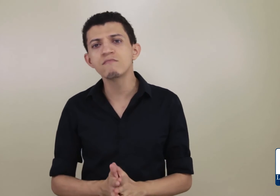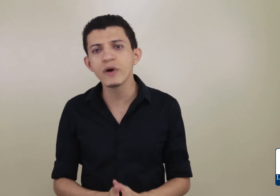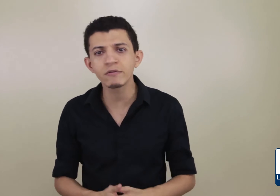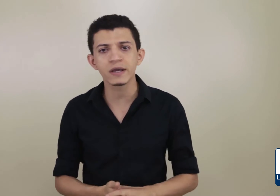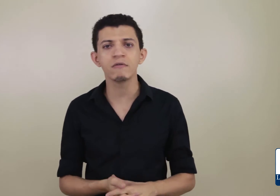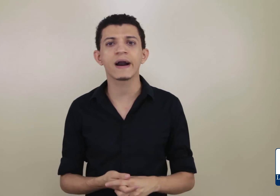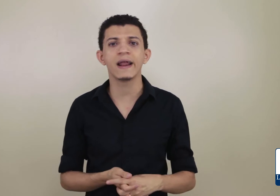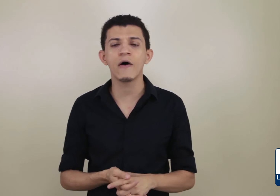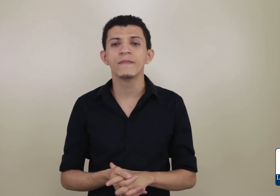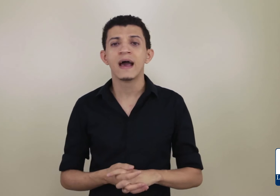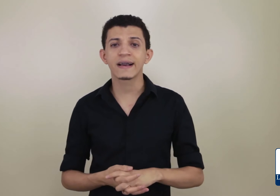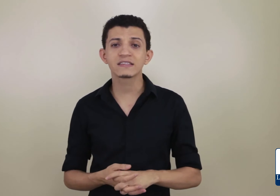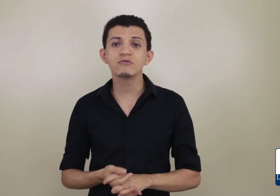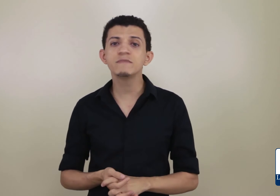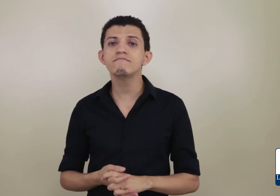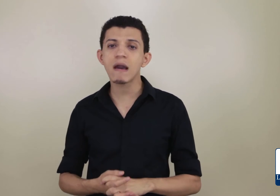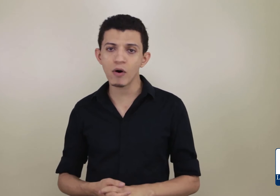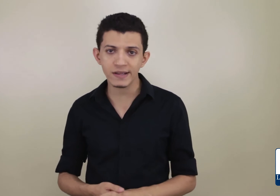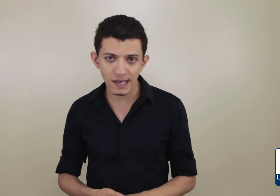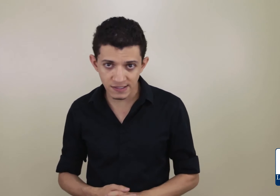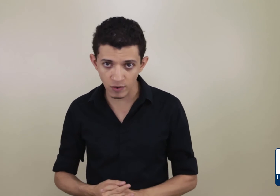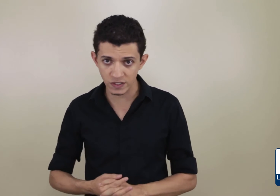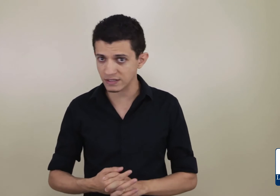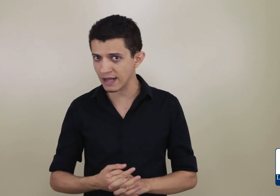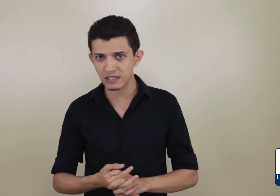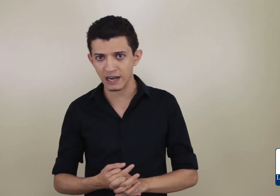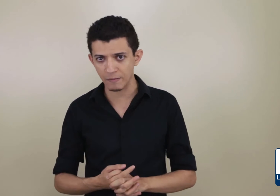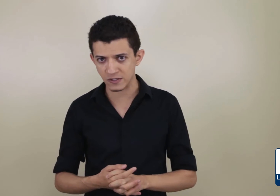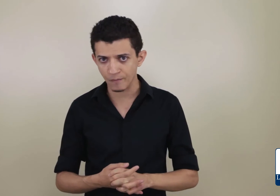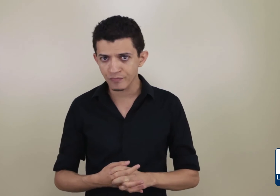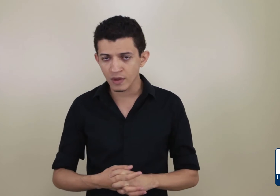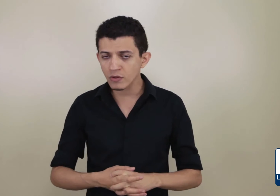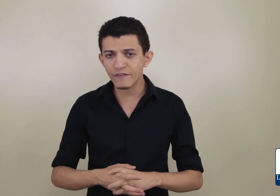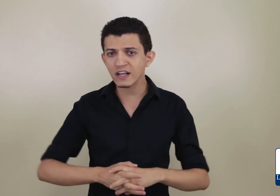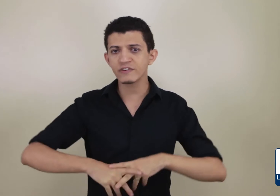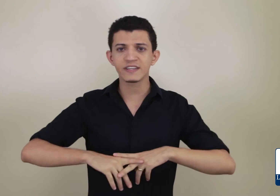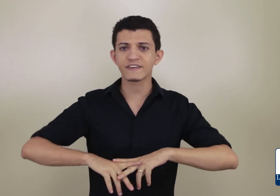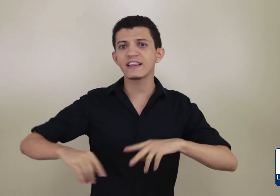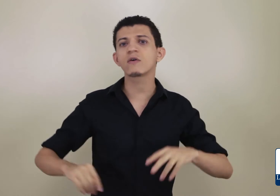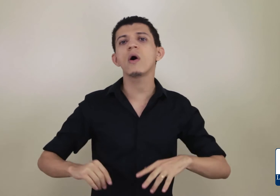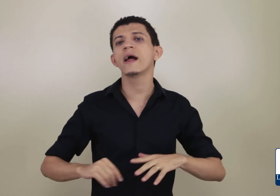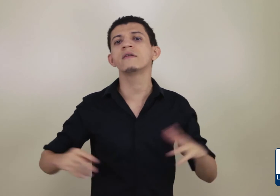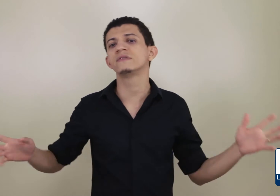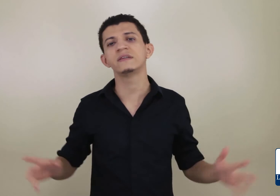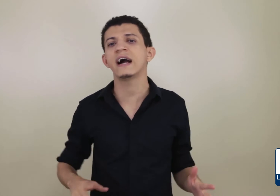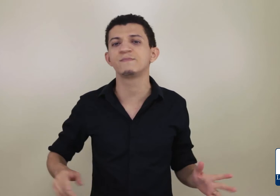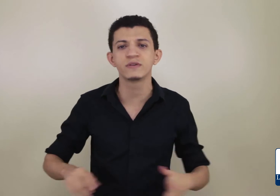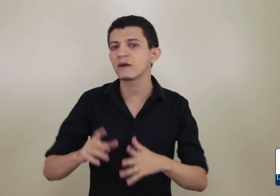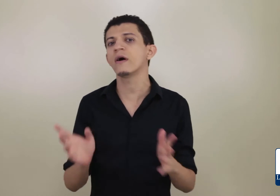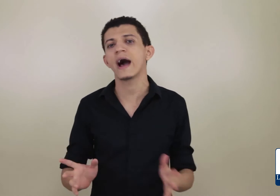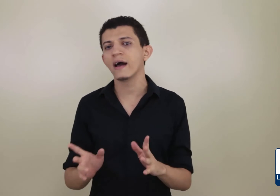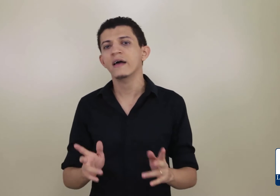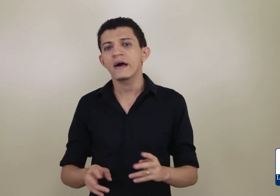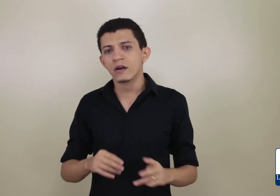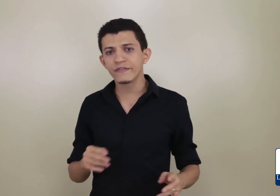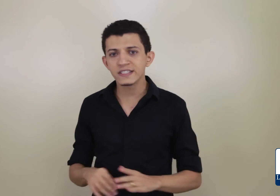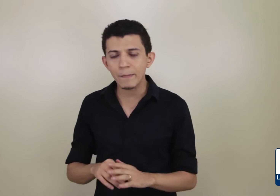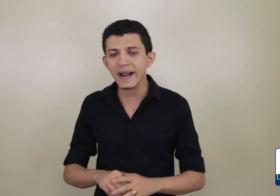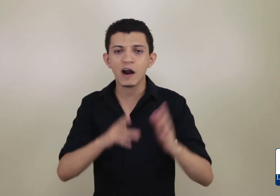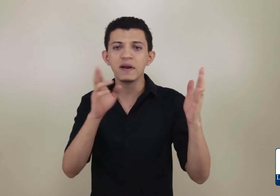muito aqui no canal a questão de memorização de sinais da Libras. Não estou falando de você ficar decorando os sinais por decorar. Não estou falando de você pegar uma